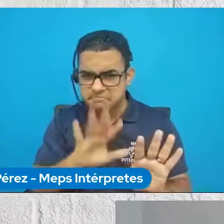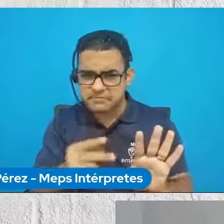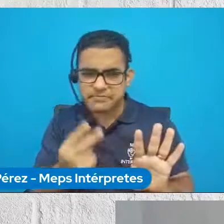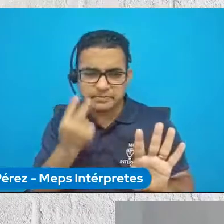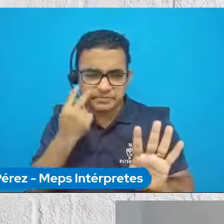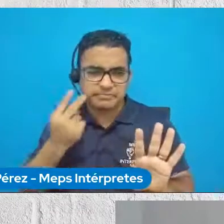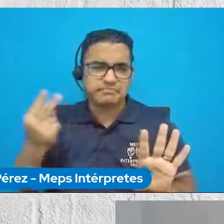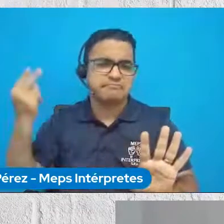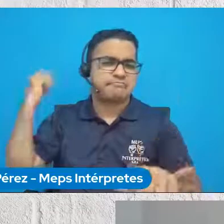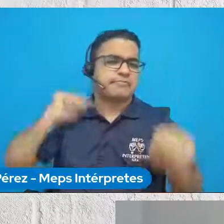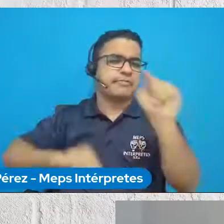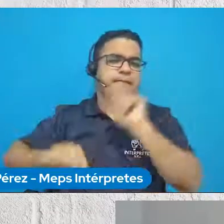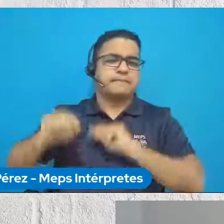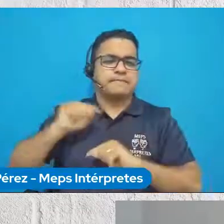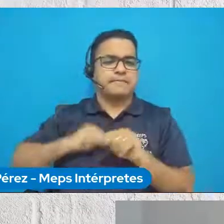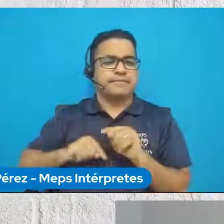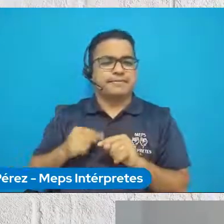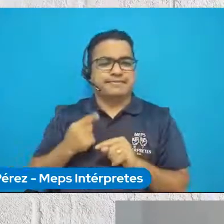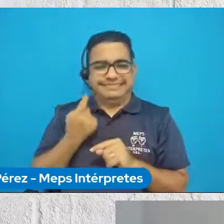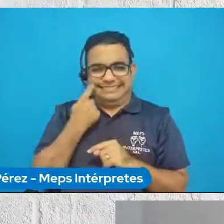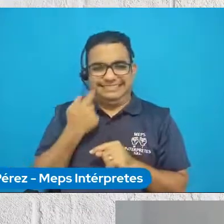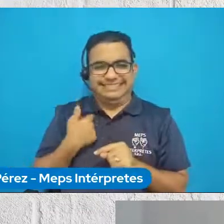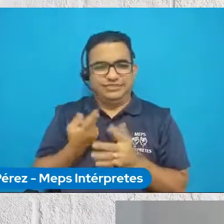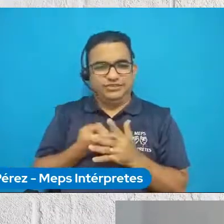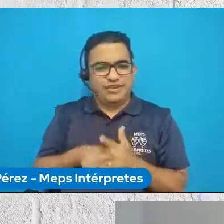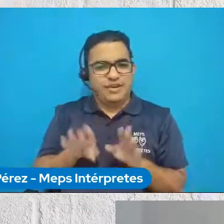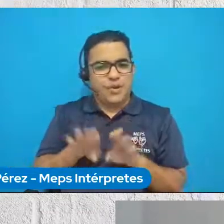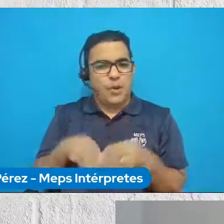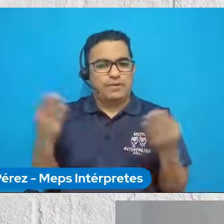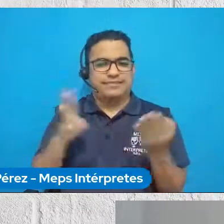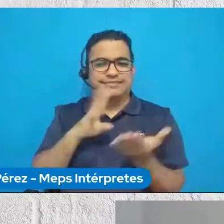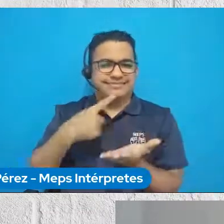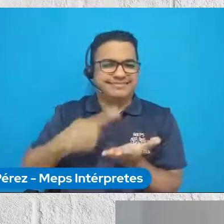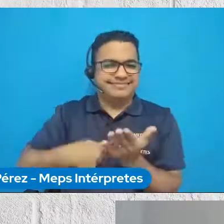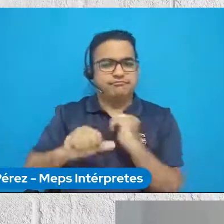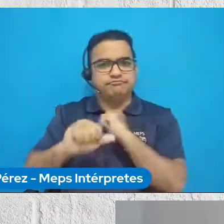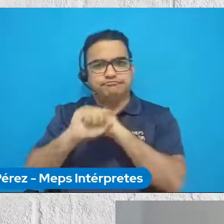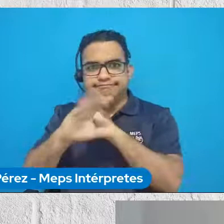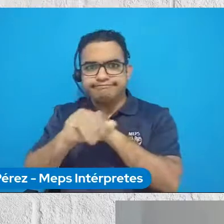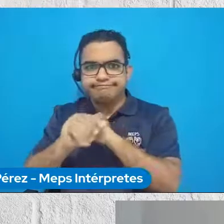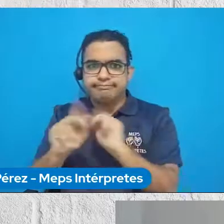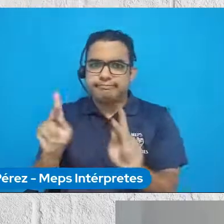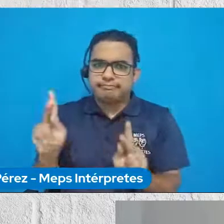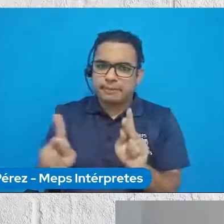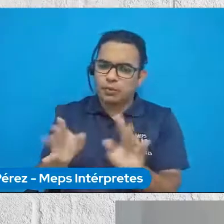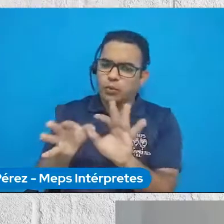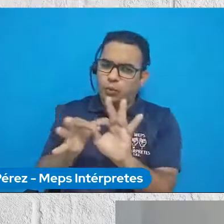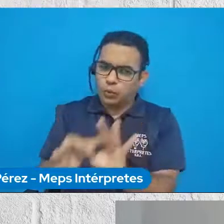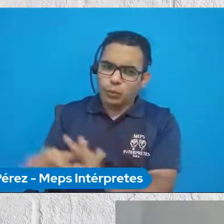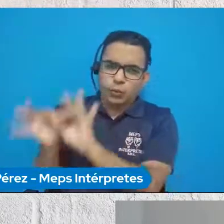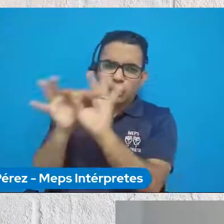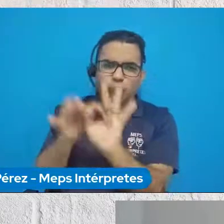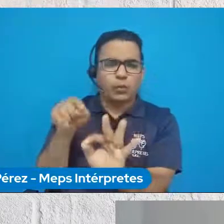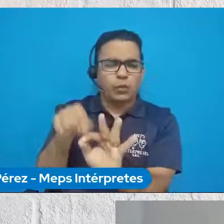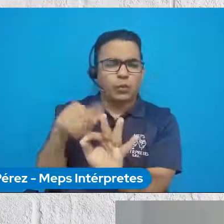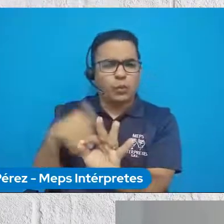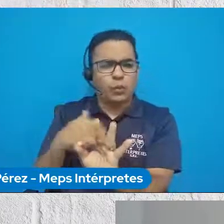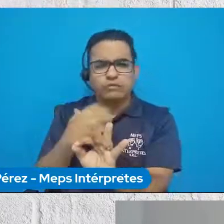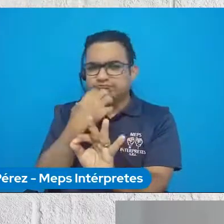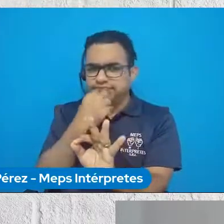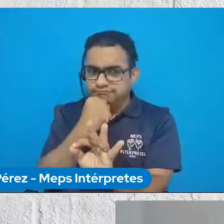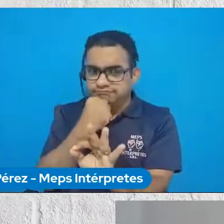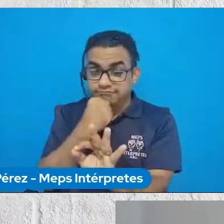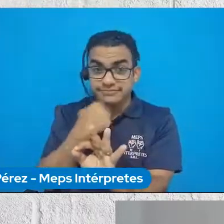aperturé la sesión hablando de esta campaña de personas unidas, ¿no? Y entonces lo que nosotros queremos